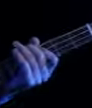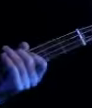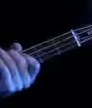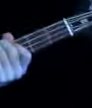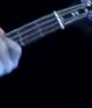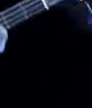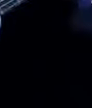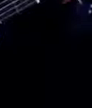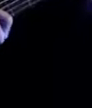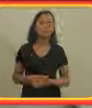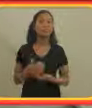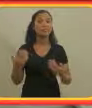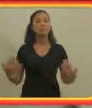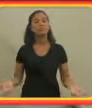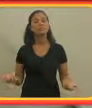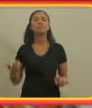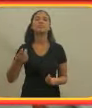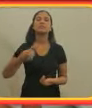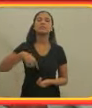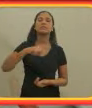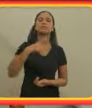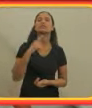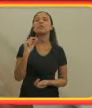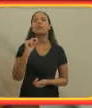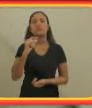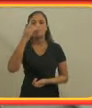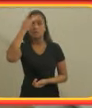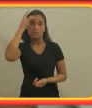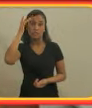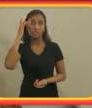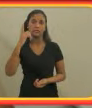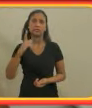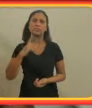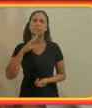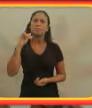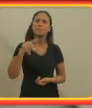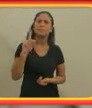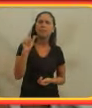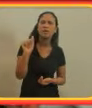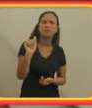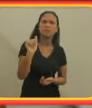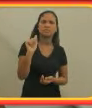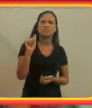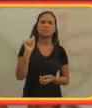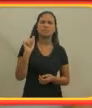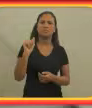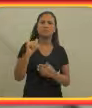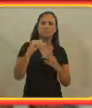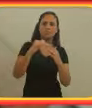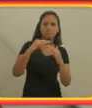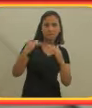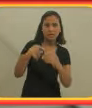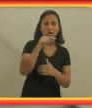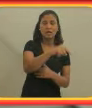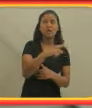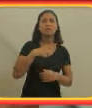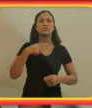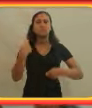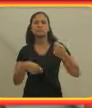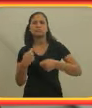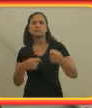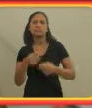do jeito que ela é. Então assim, por mais que a gente seja uma banda de baixo, bateria, sintetizador e vocal,